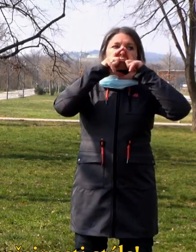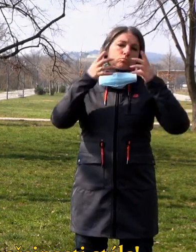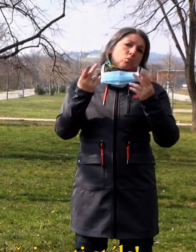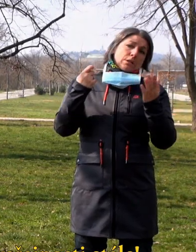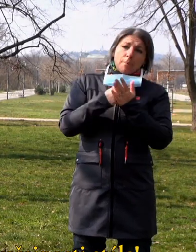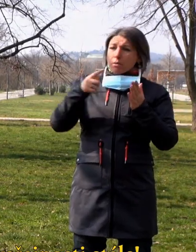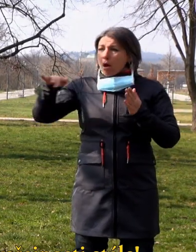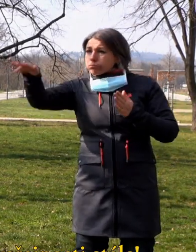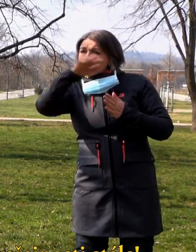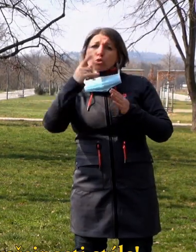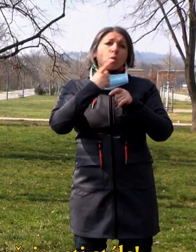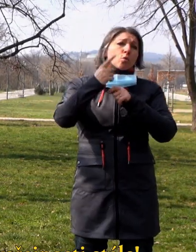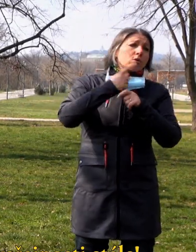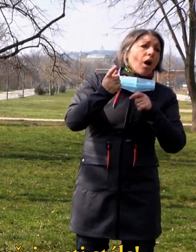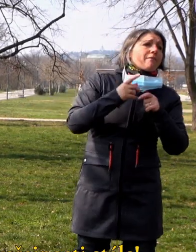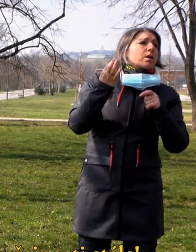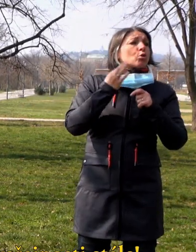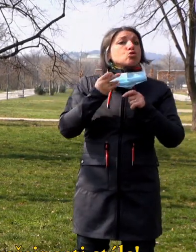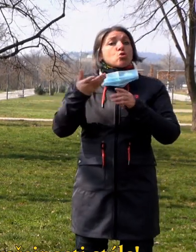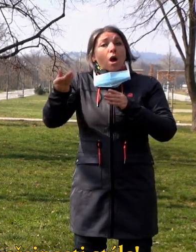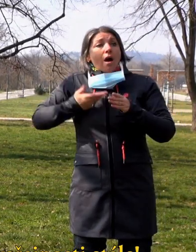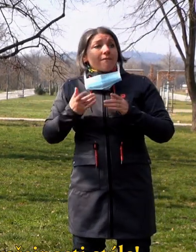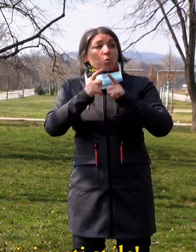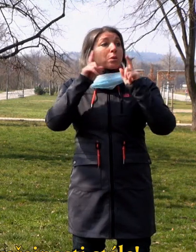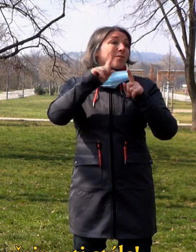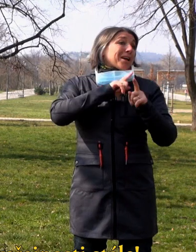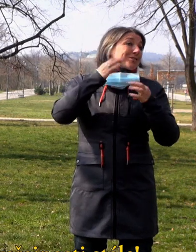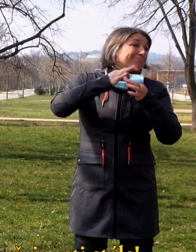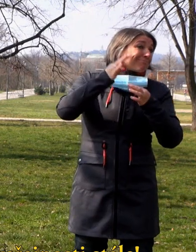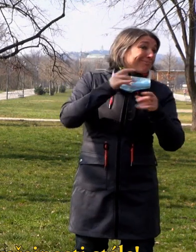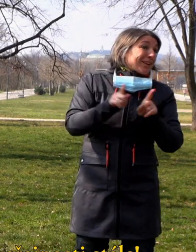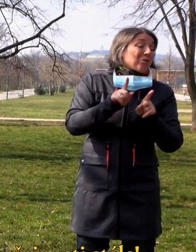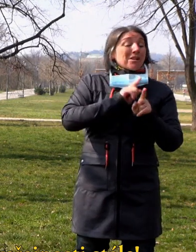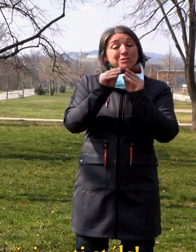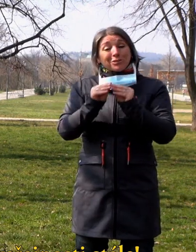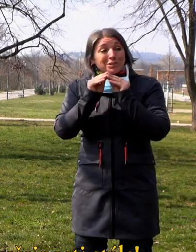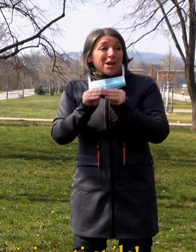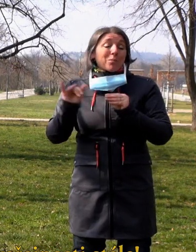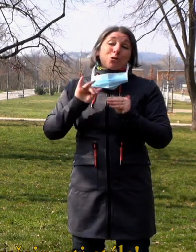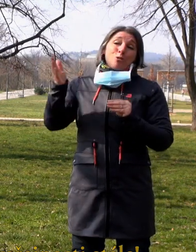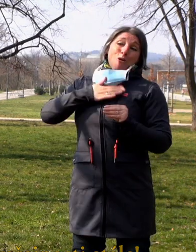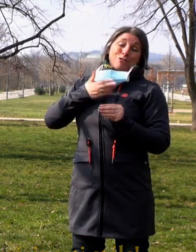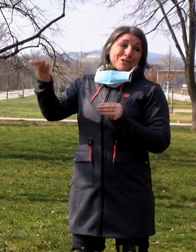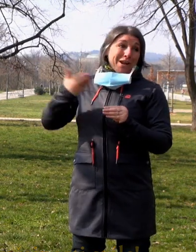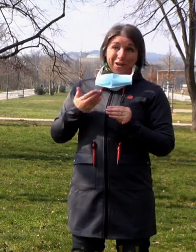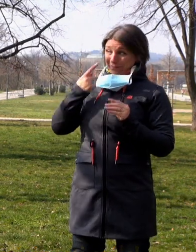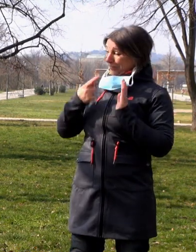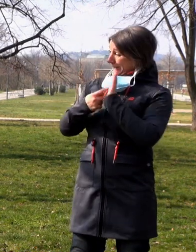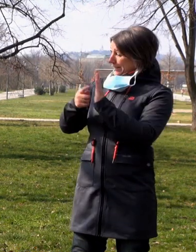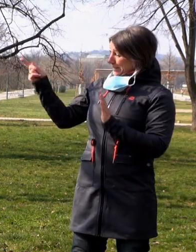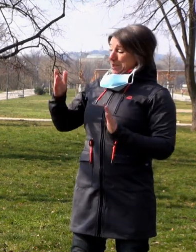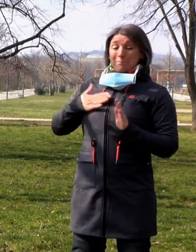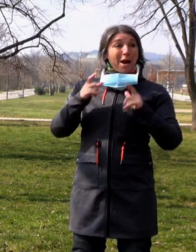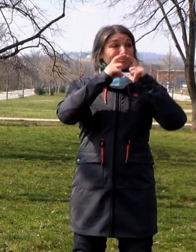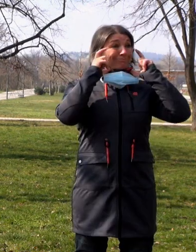máte nebo seženete, nebo které jste si třeba ušili nebo vyrobili, nebo vám je někdo ušil. Tady mám taky takovou